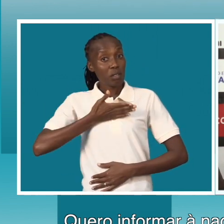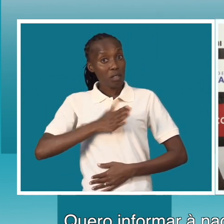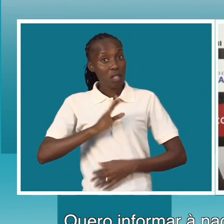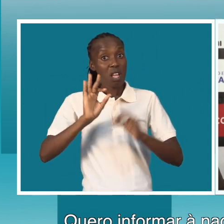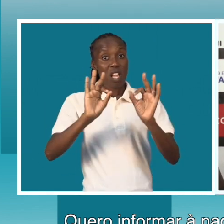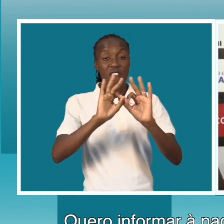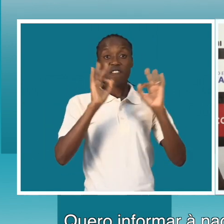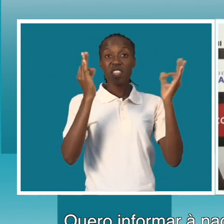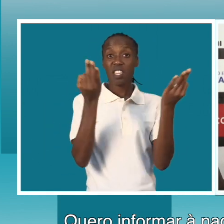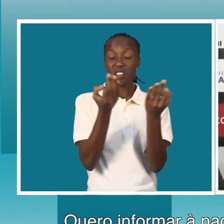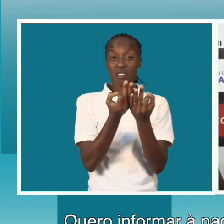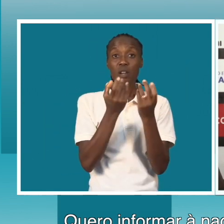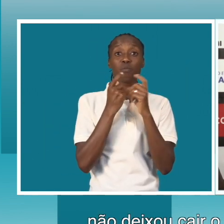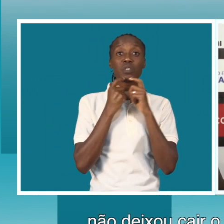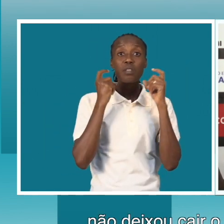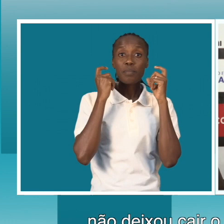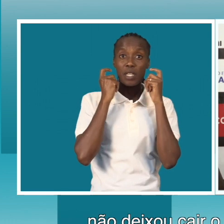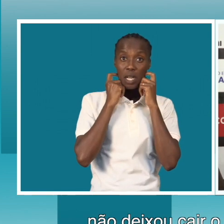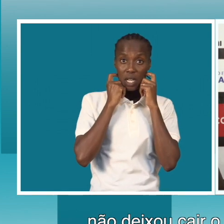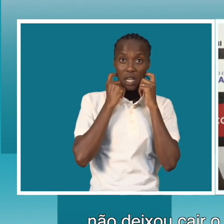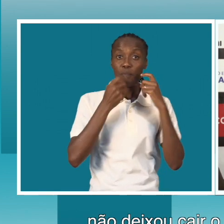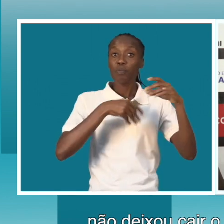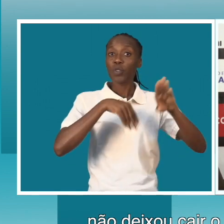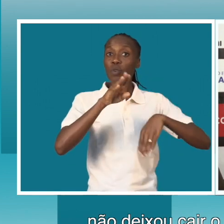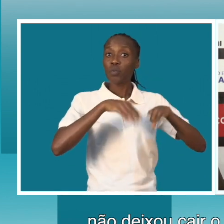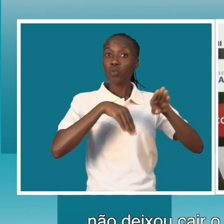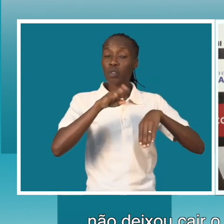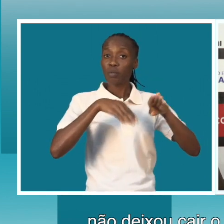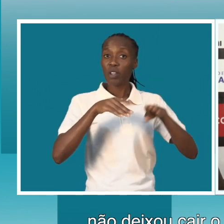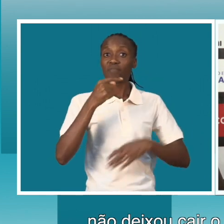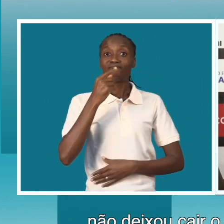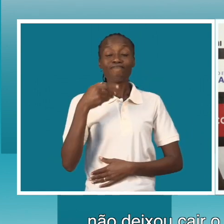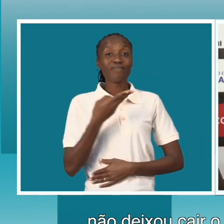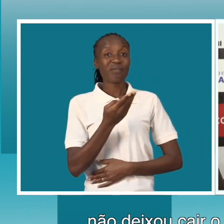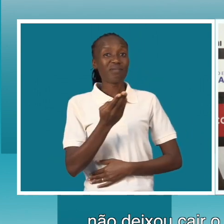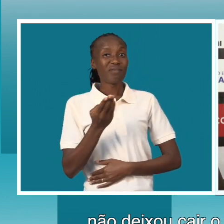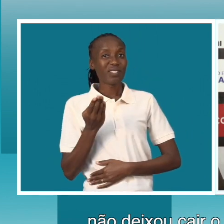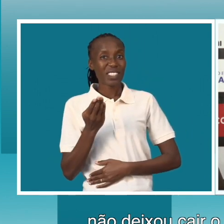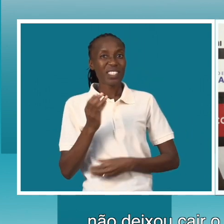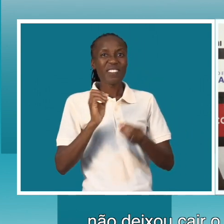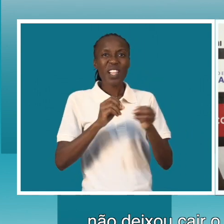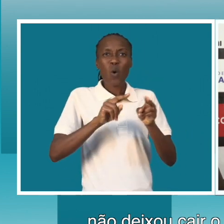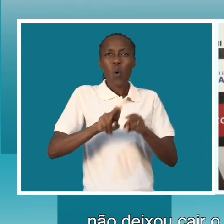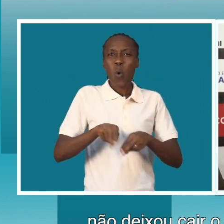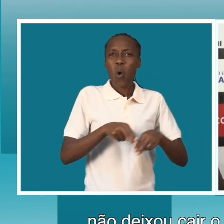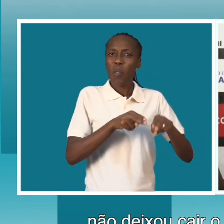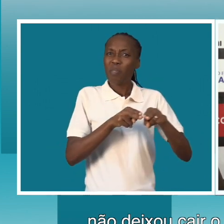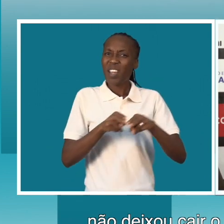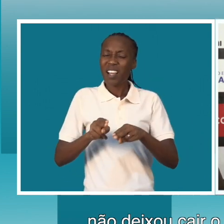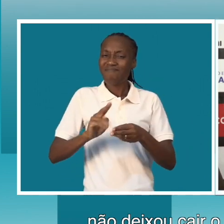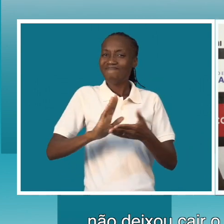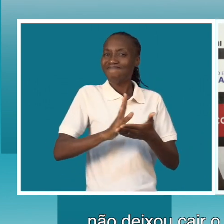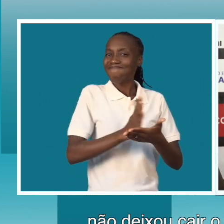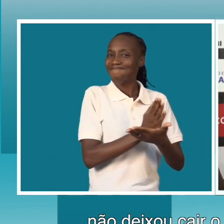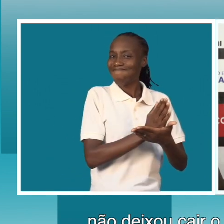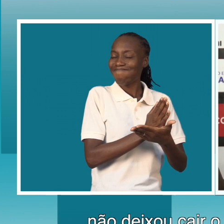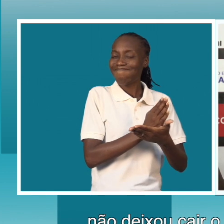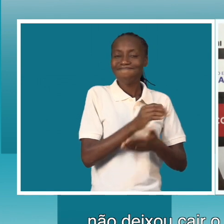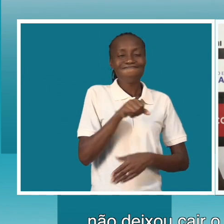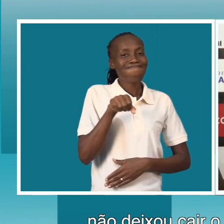Moçambicana de Futebol, não deixou cair o contrato que sempre nos ligou